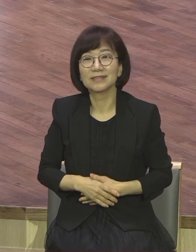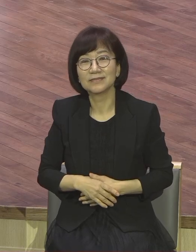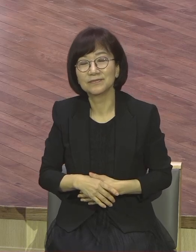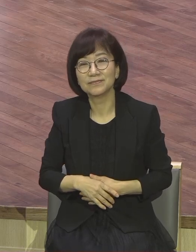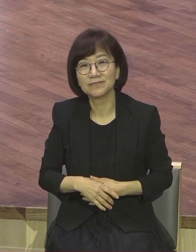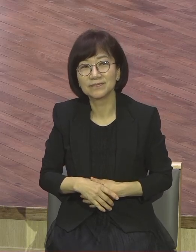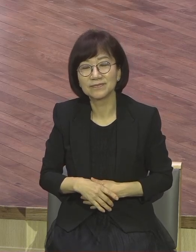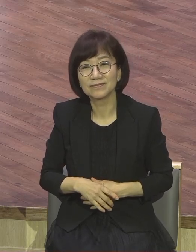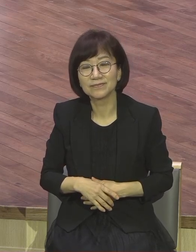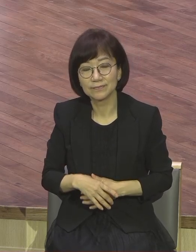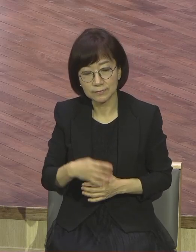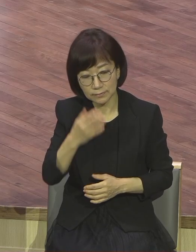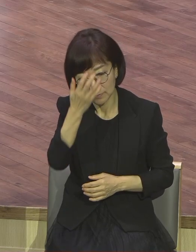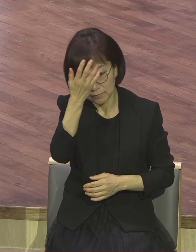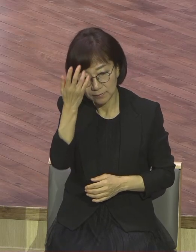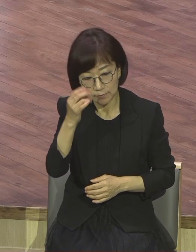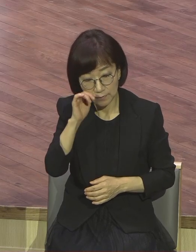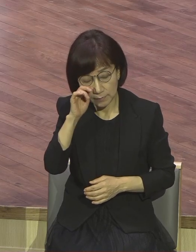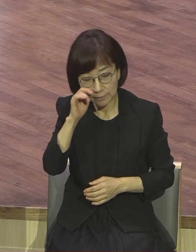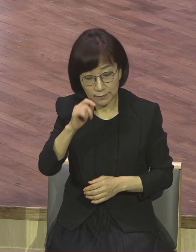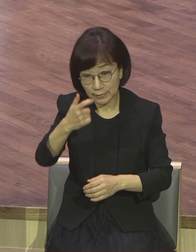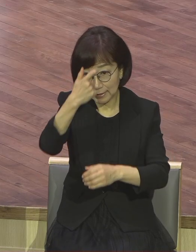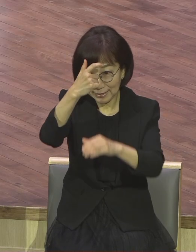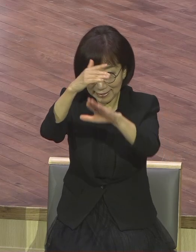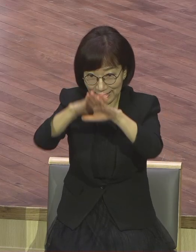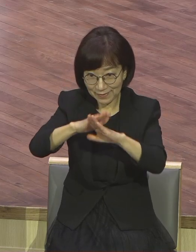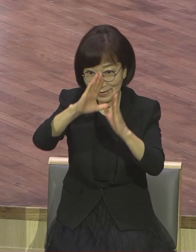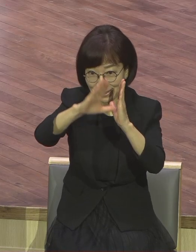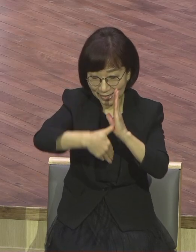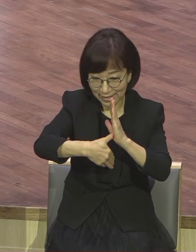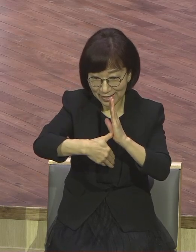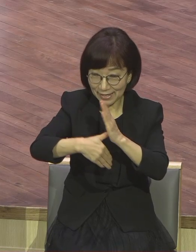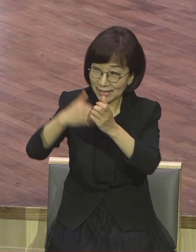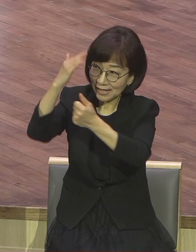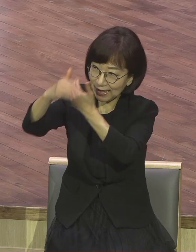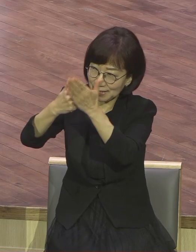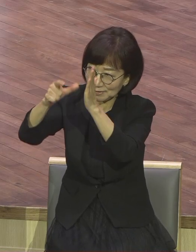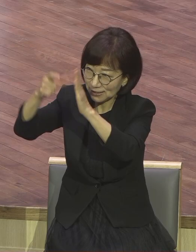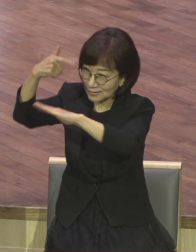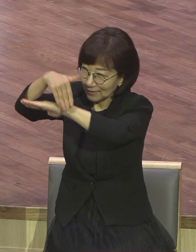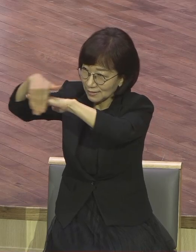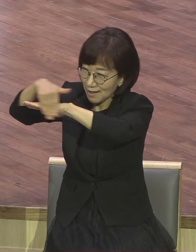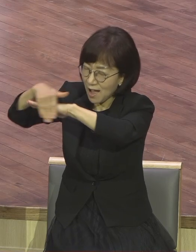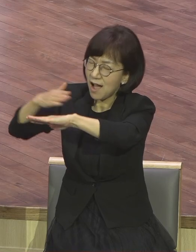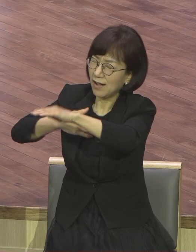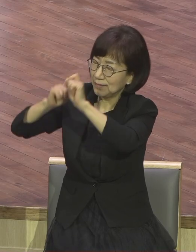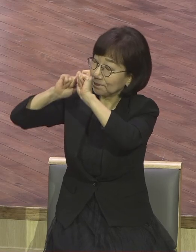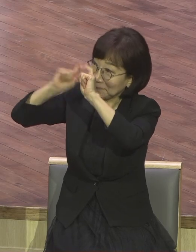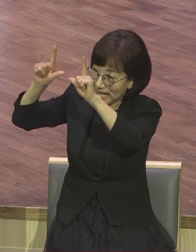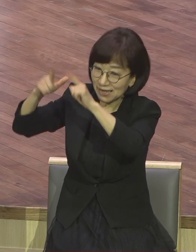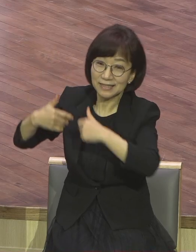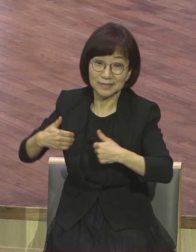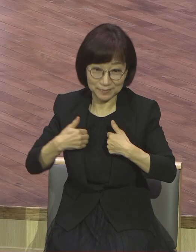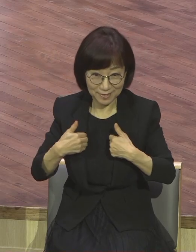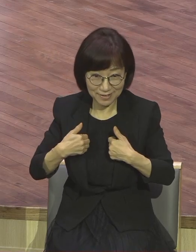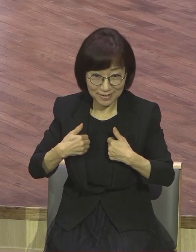예배를 통해서 하나님의 시대적 시간표를 보는 눈이 열려야 됩니다. 그리고 강탄동에서 주어지는 그 시간표에 맞춰서